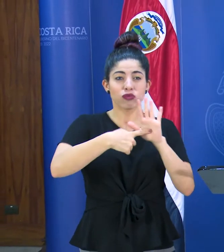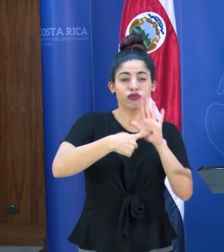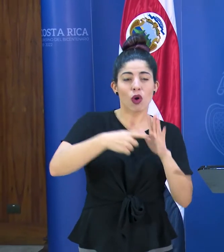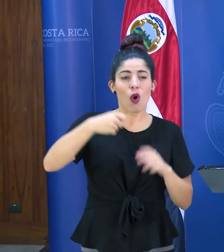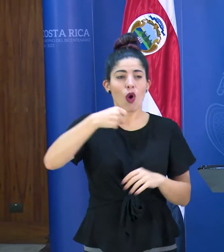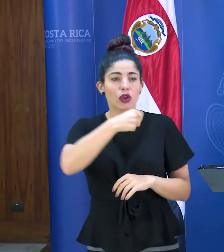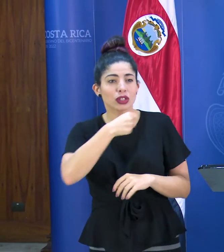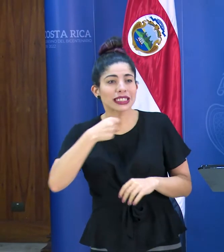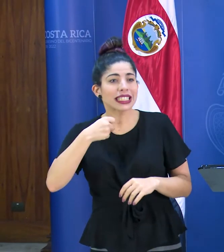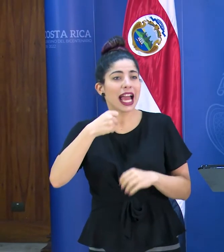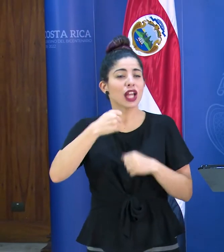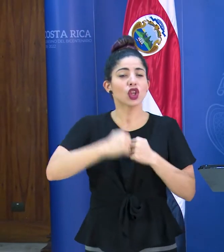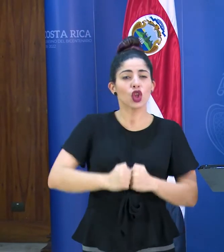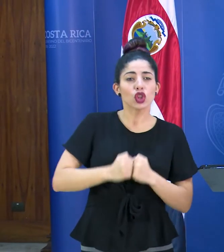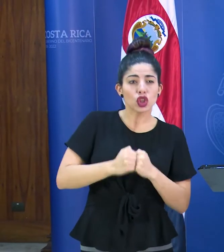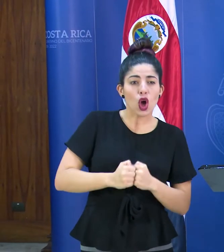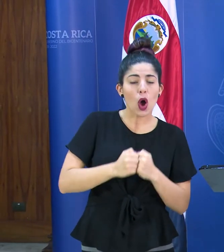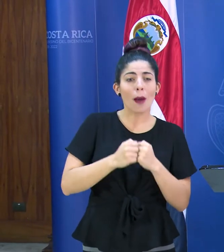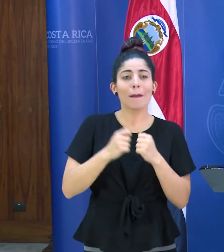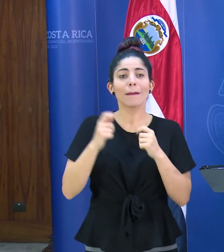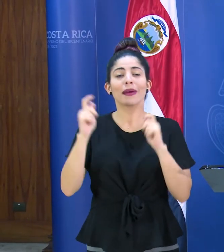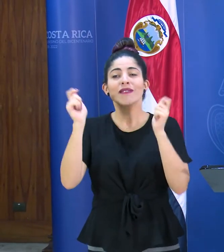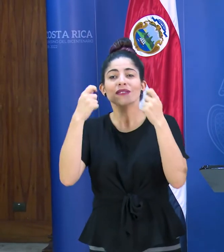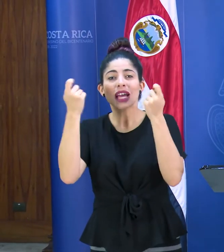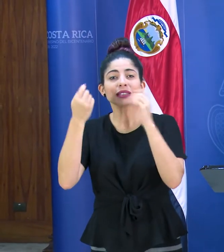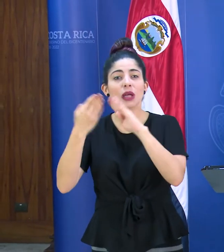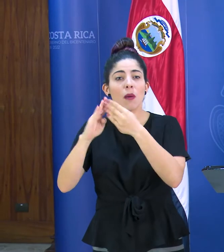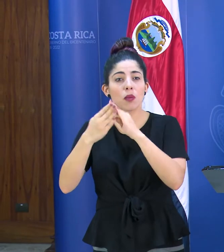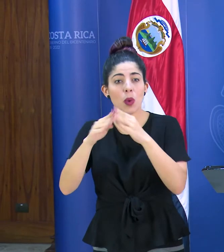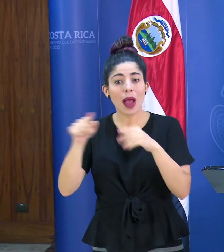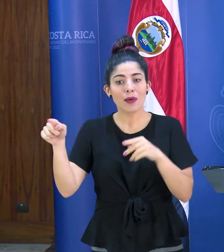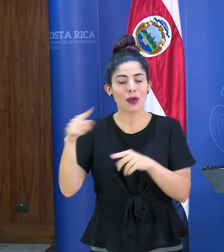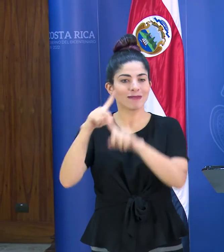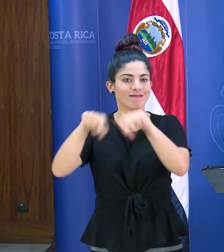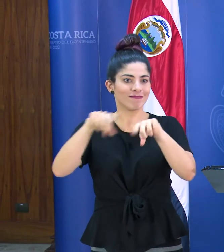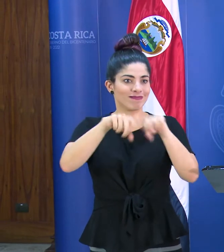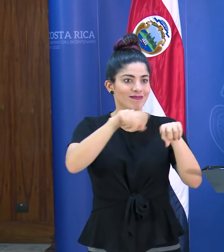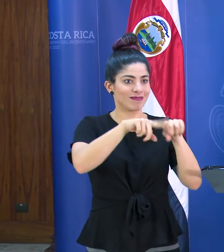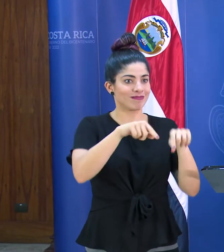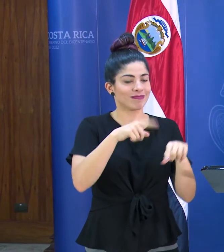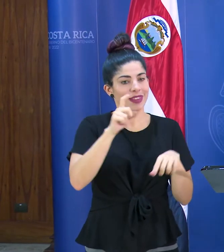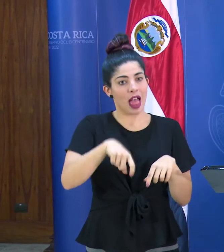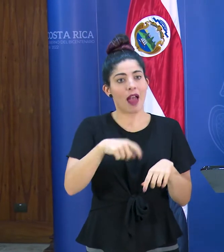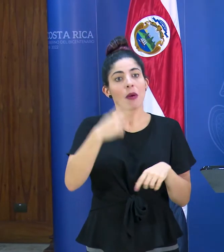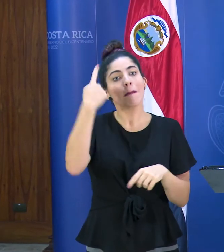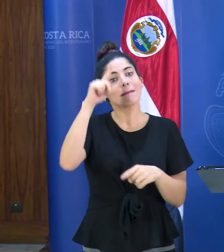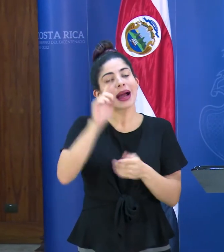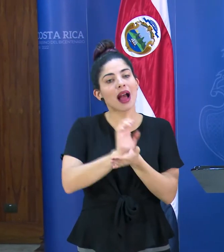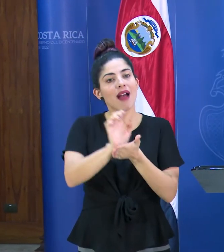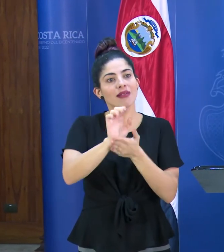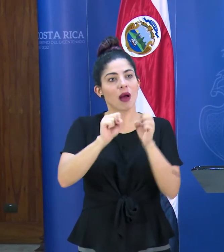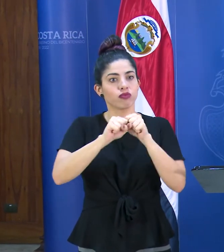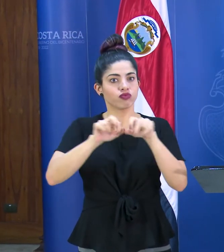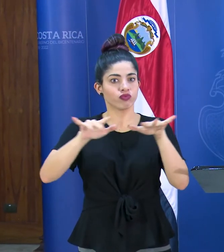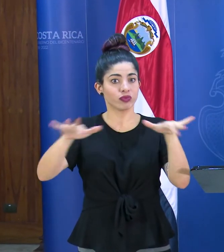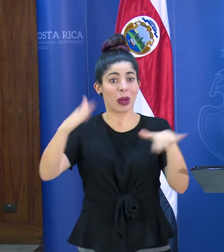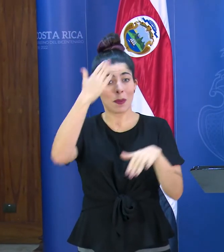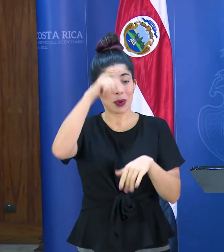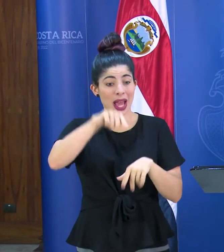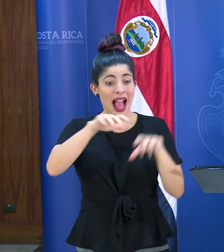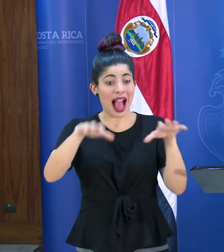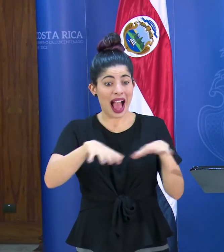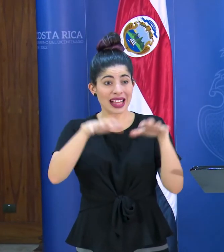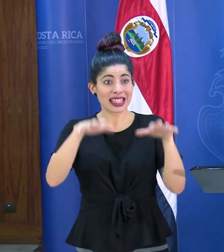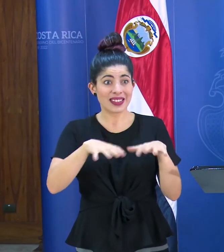conciertos, topes, turnos de pueblo para mitigar la ola expansiva de contagio, puesto que son actividades